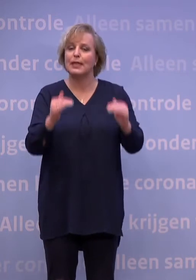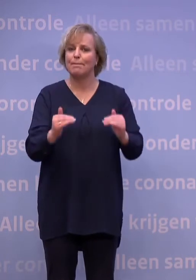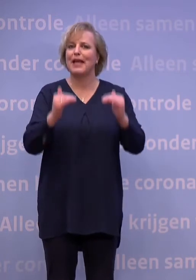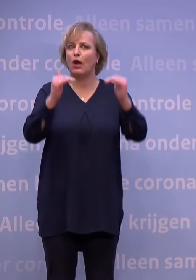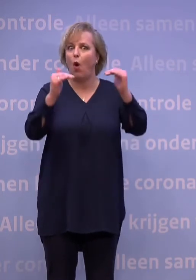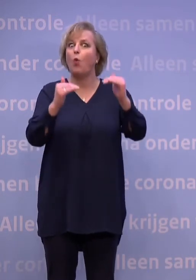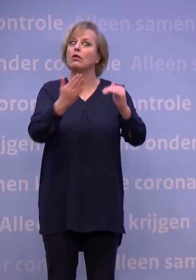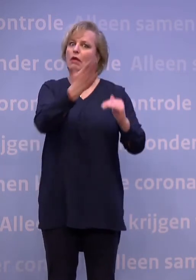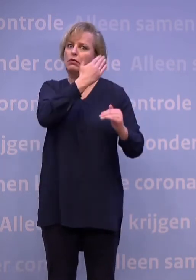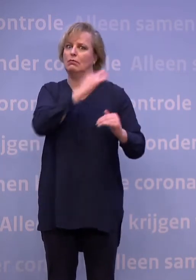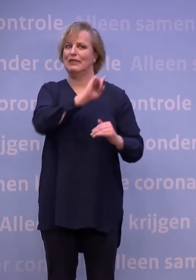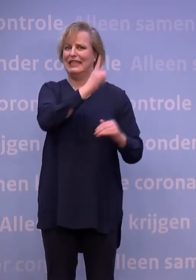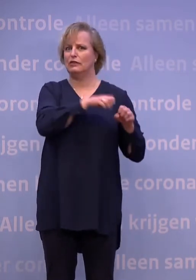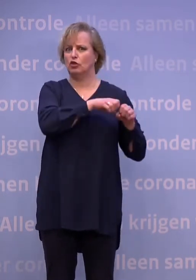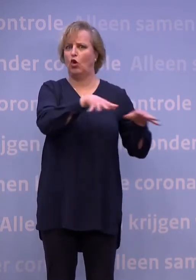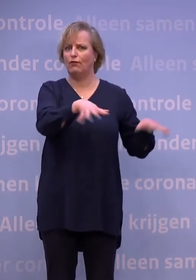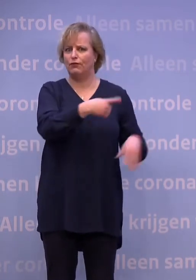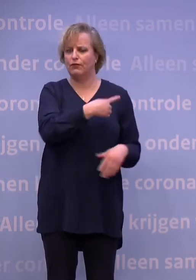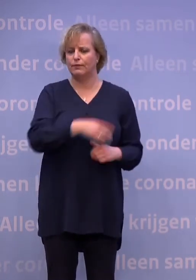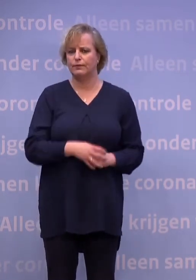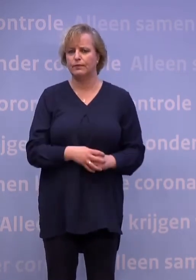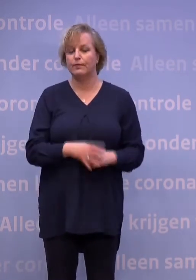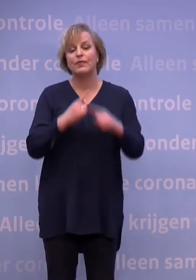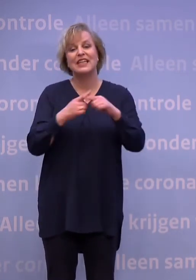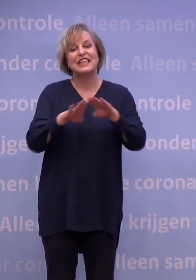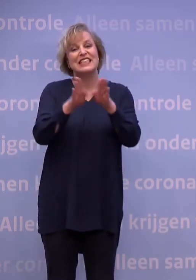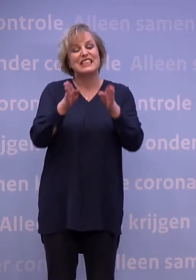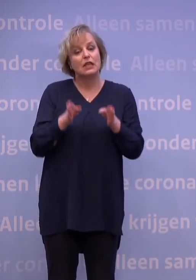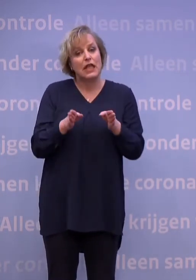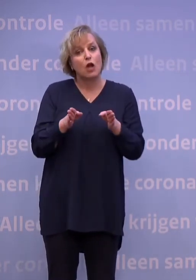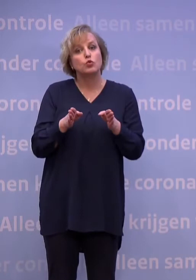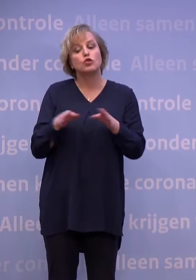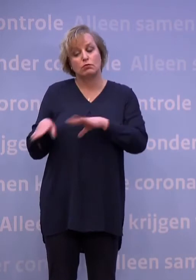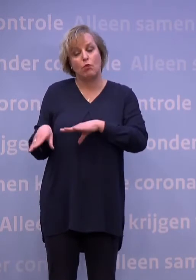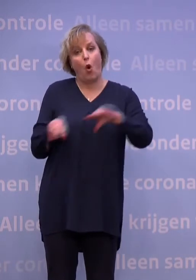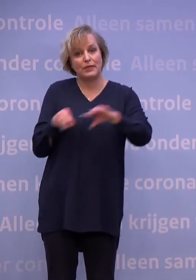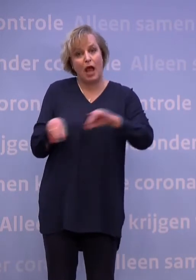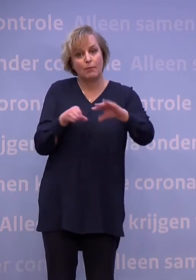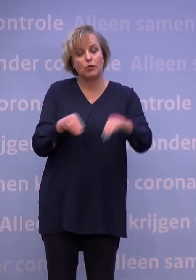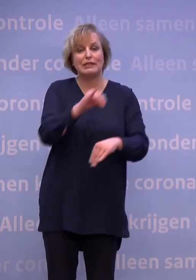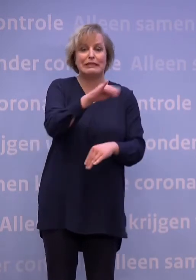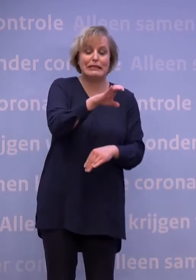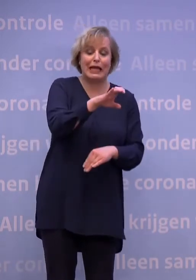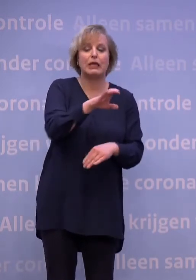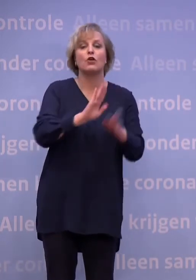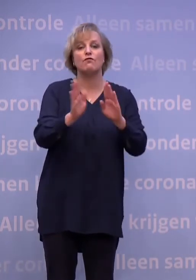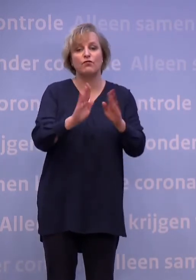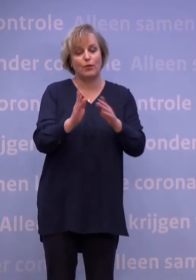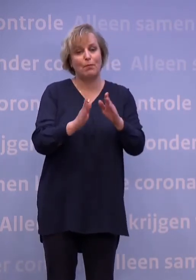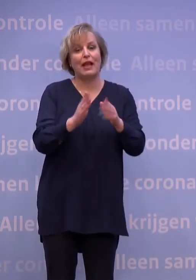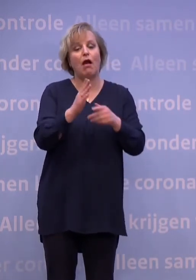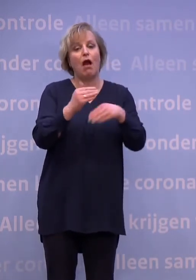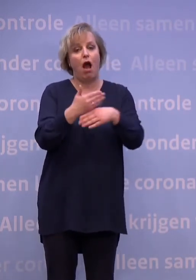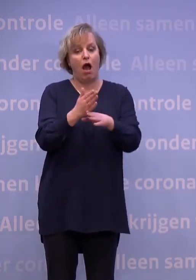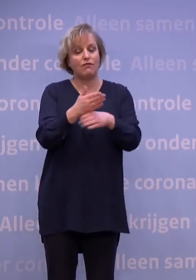in de eerste piek. En in de ziekenhuizen neemt de instroom van nieuwe covid-patiënten op de IC en op de verpleegafdelingen af, maar